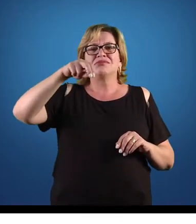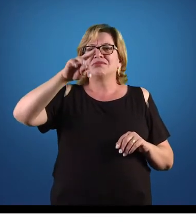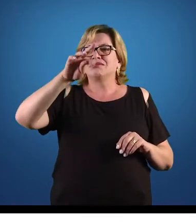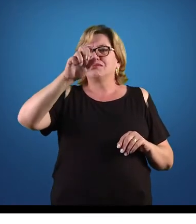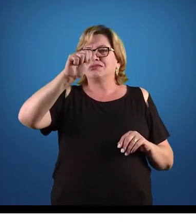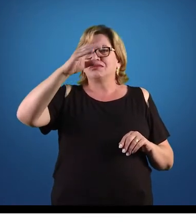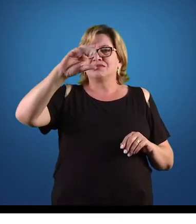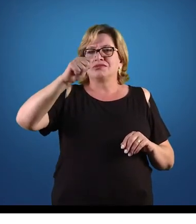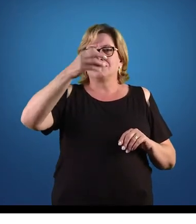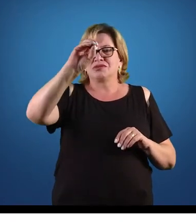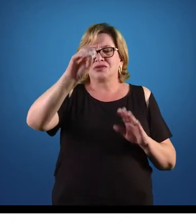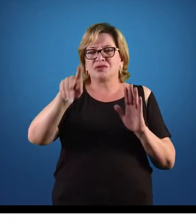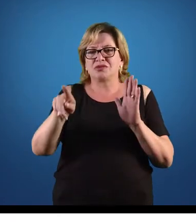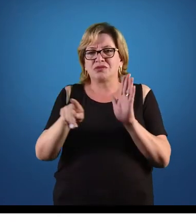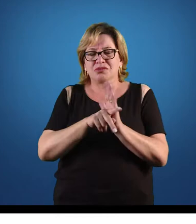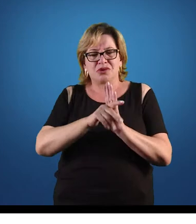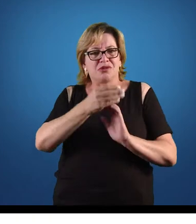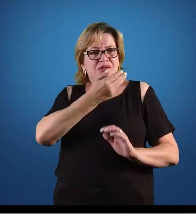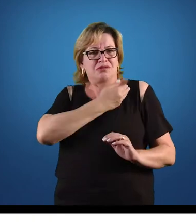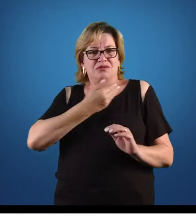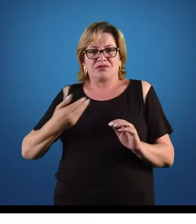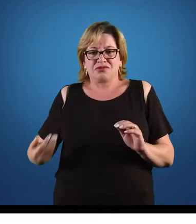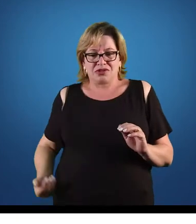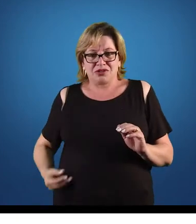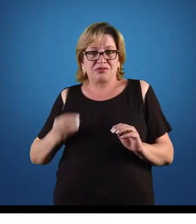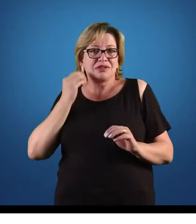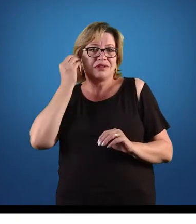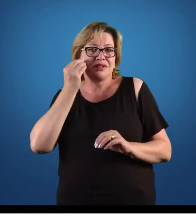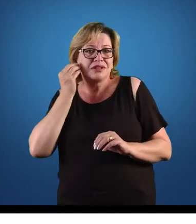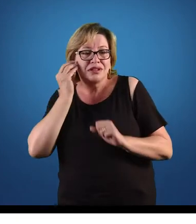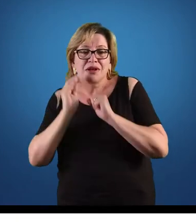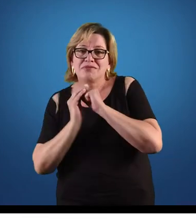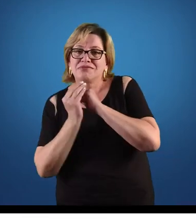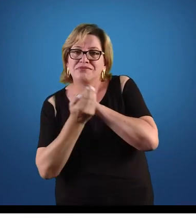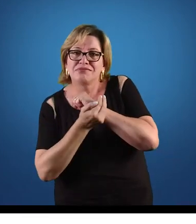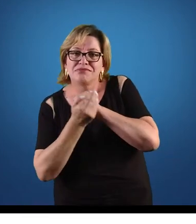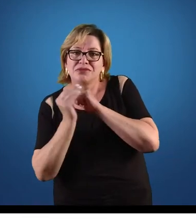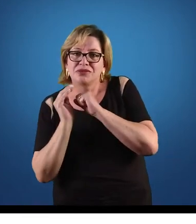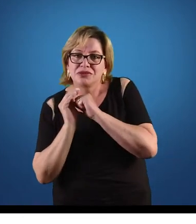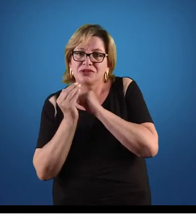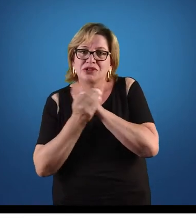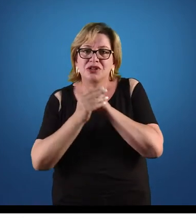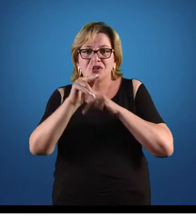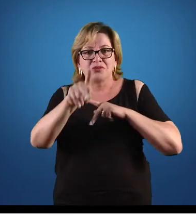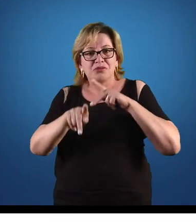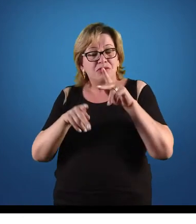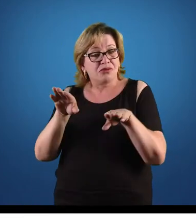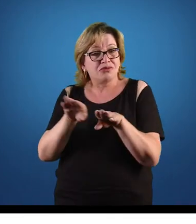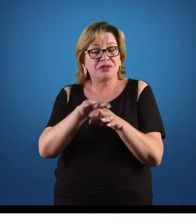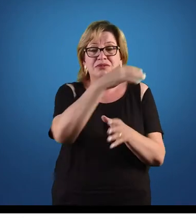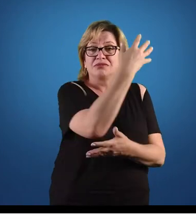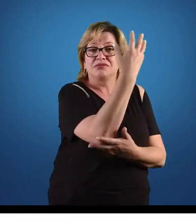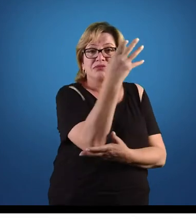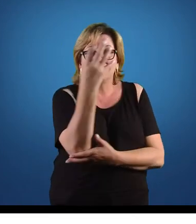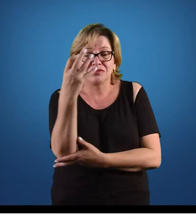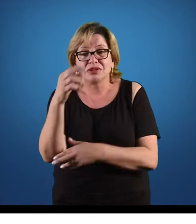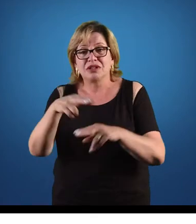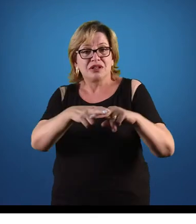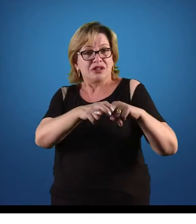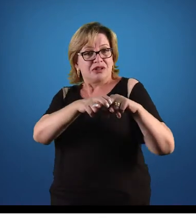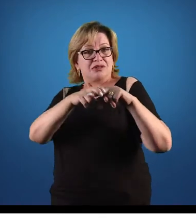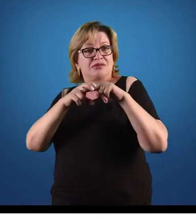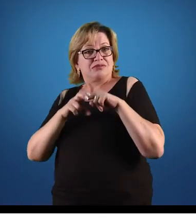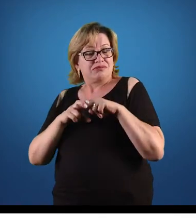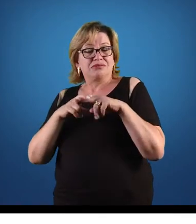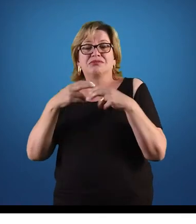proteger quem? Os consumidores e o meio ambiente, certo? Então, por isso, está a